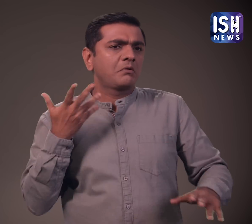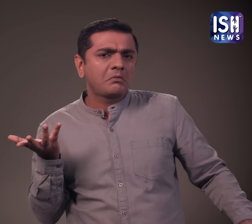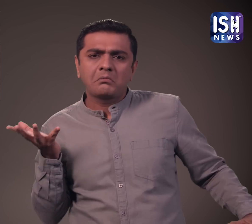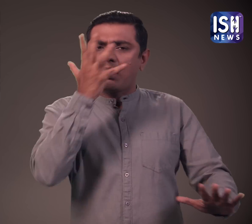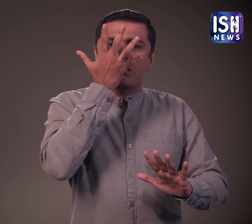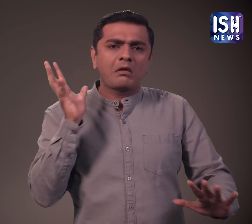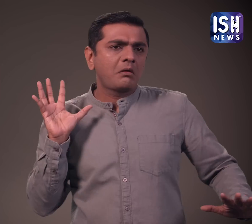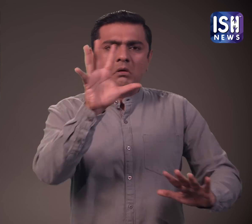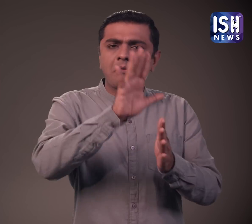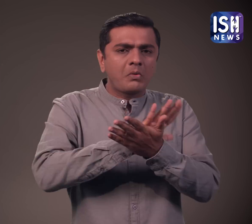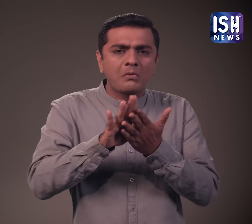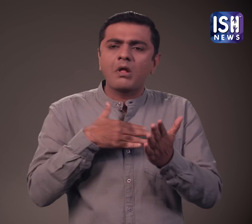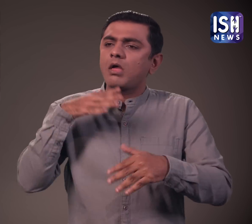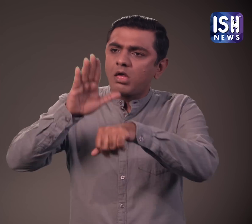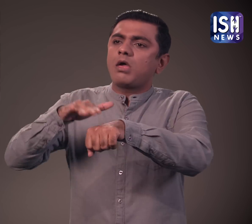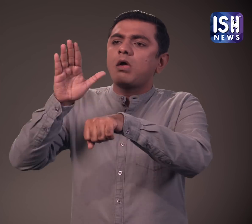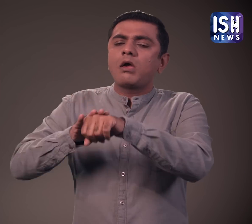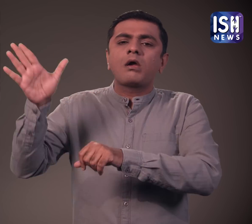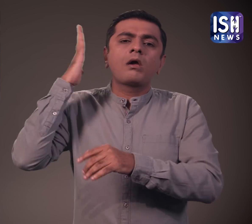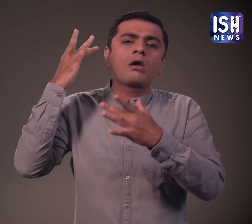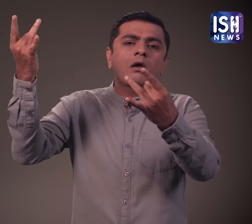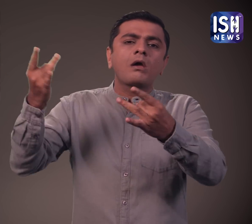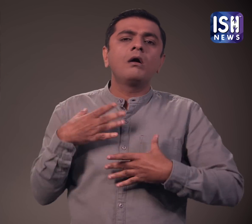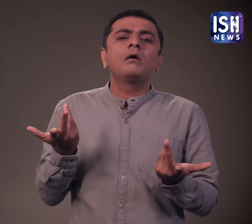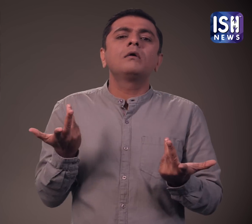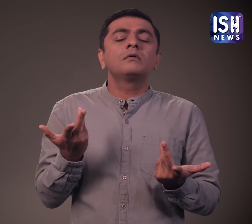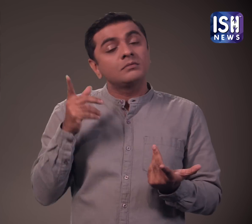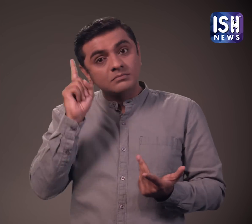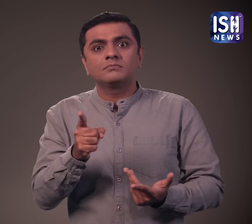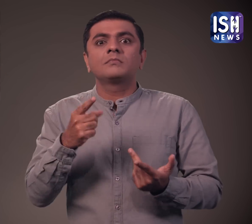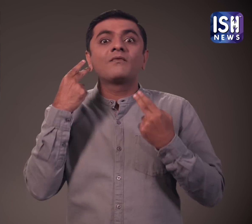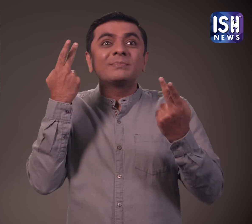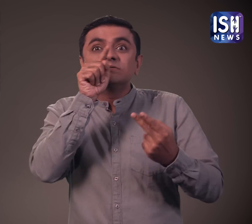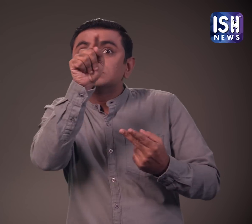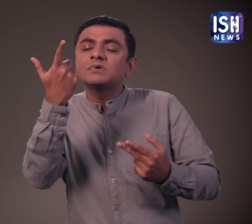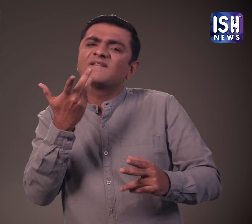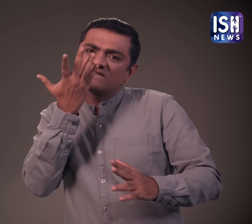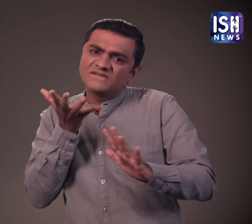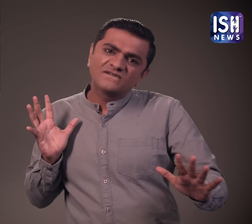अन्यता उनकी हमेशा उपेक्षा की जाती है इसलिए वे ऐसा करते हैं ताकि लोग सीखे